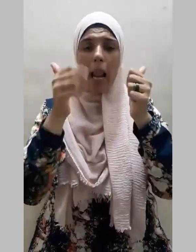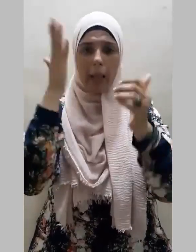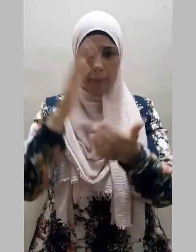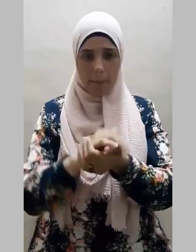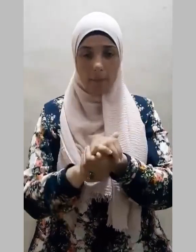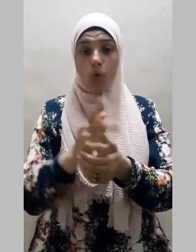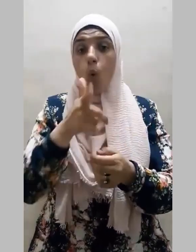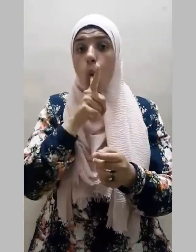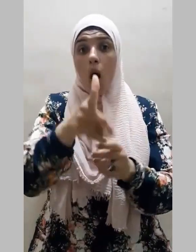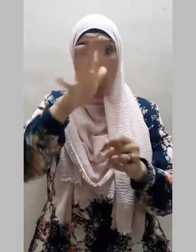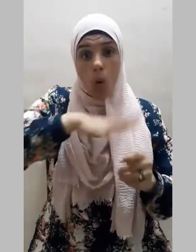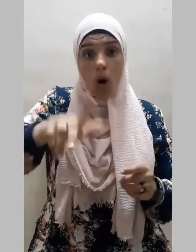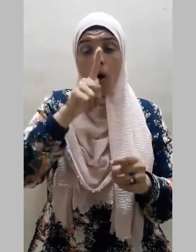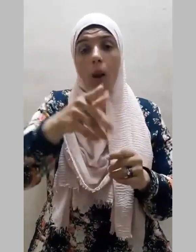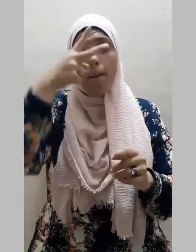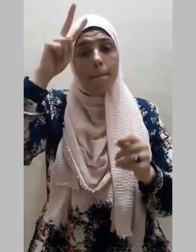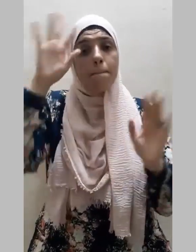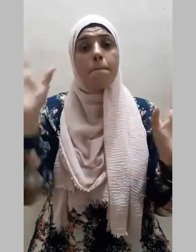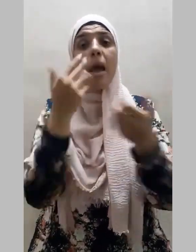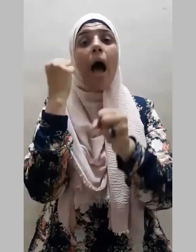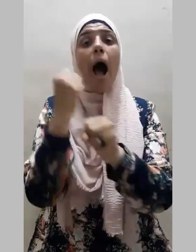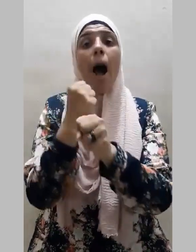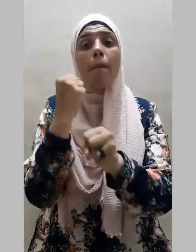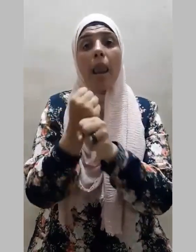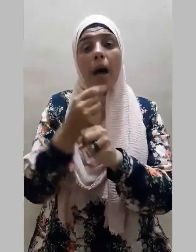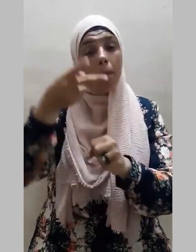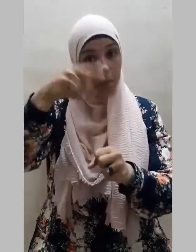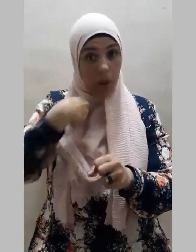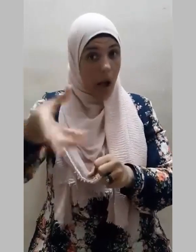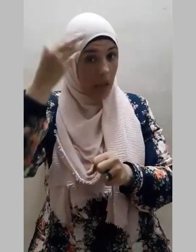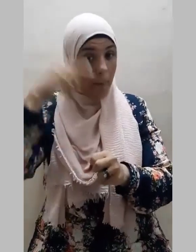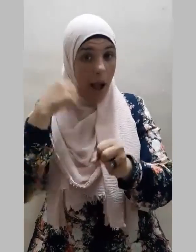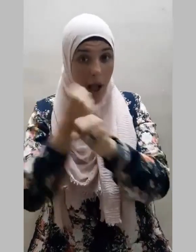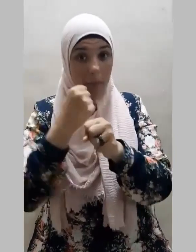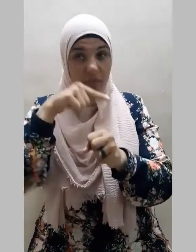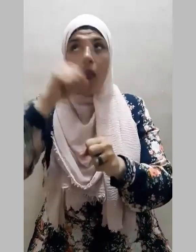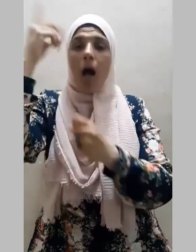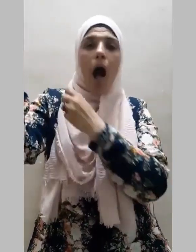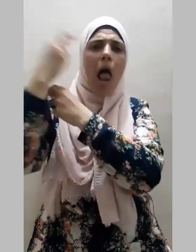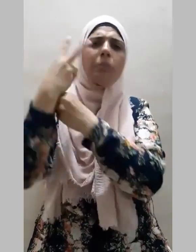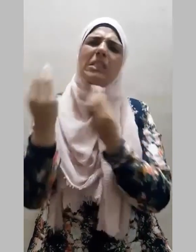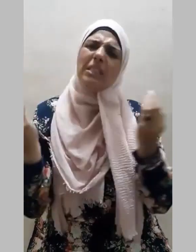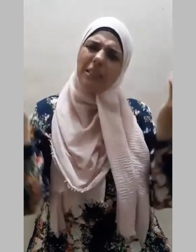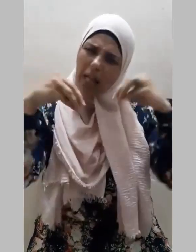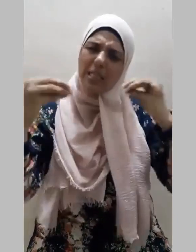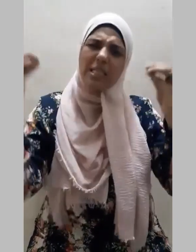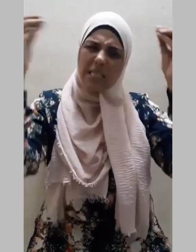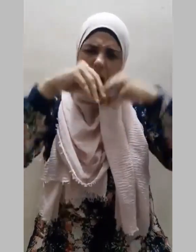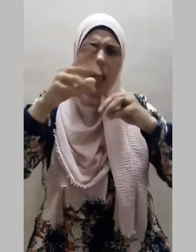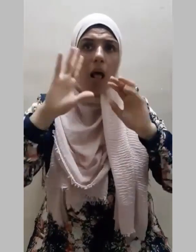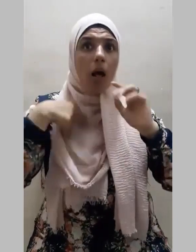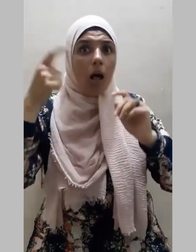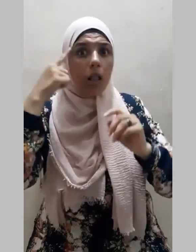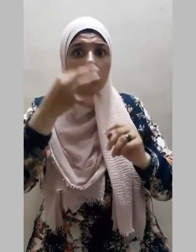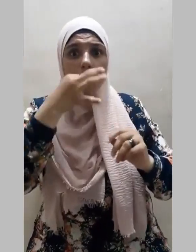قالوا ومن عمل بما علم علمه الله علم ما لم يكن يعلم